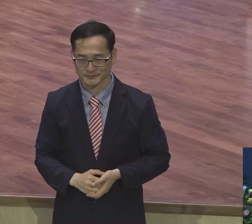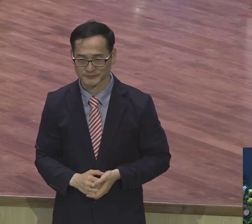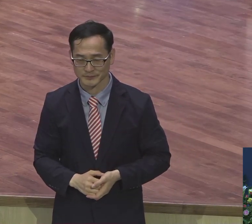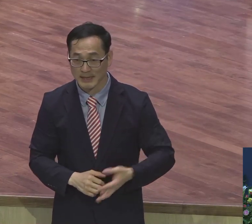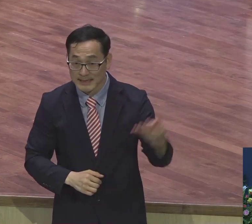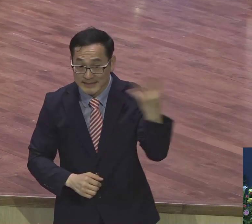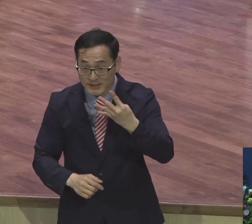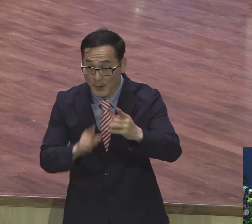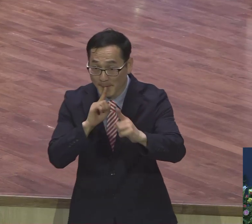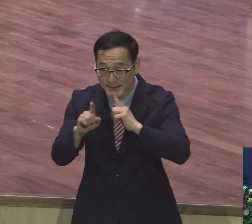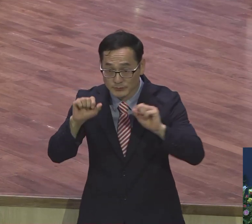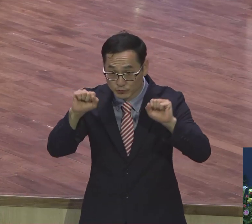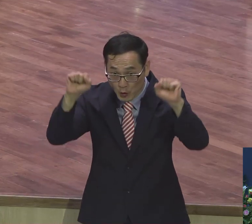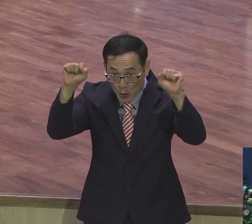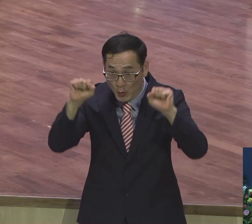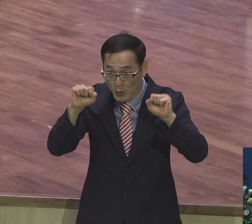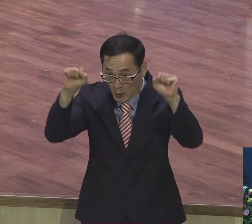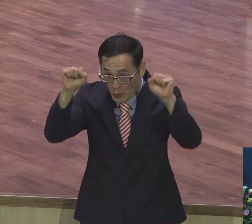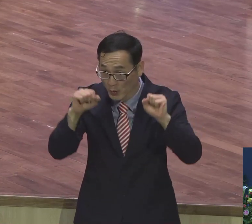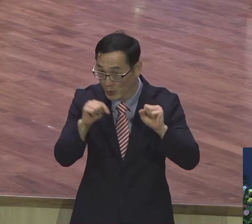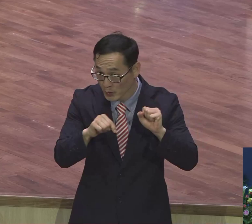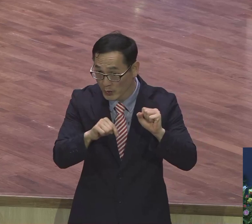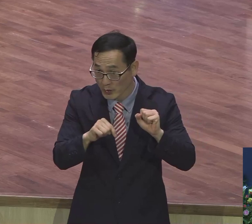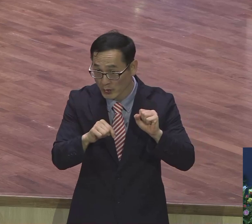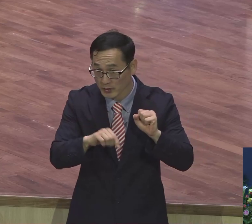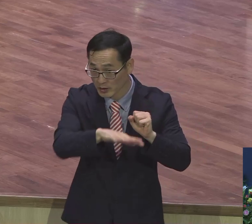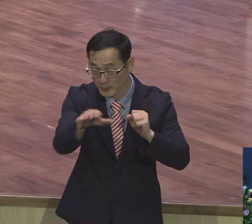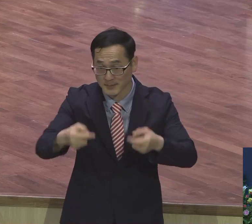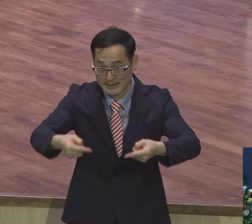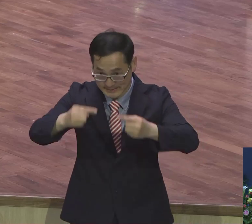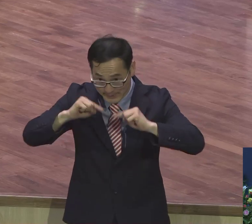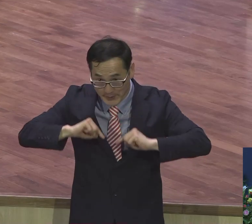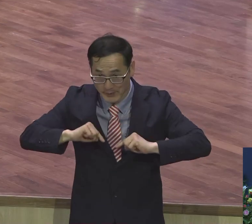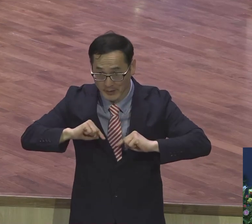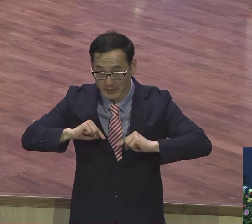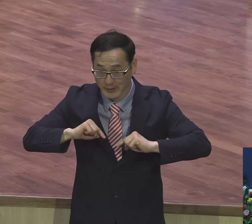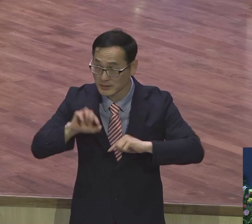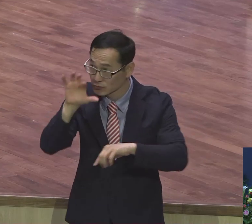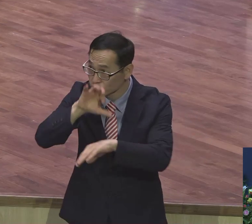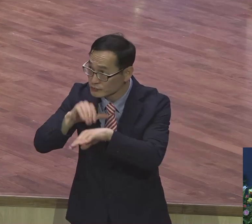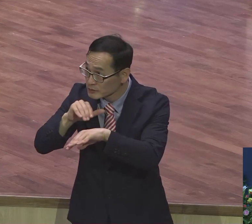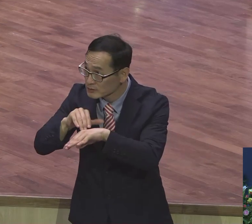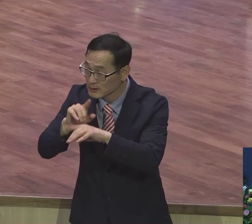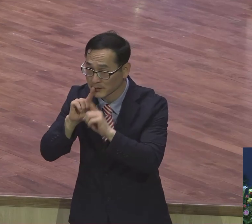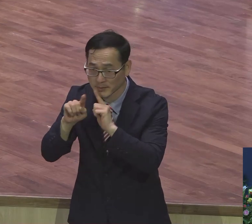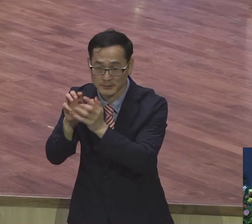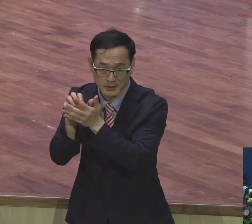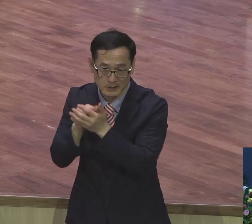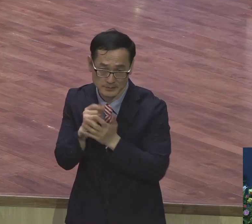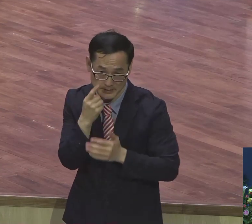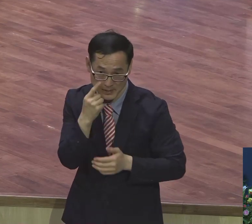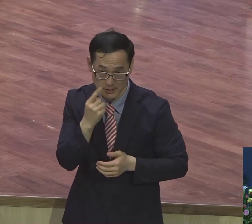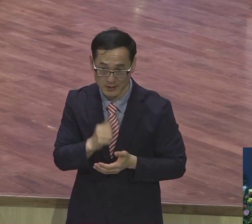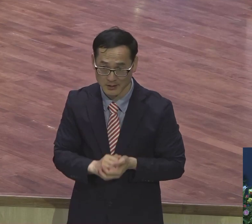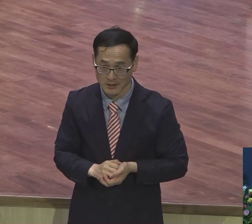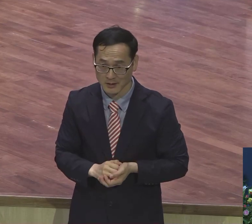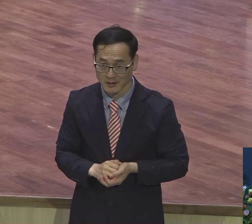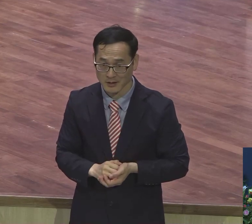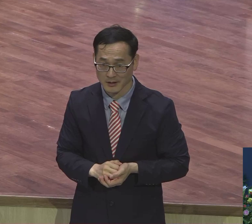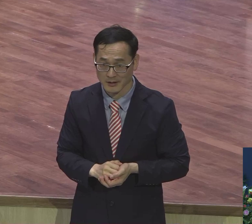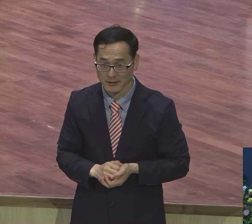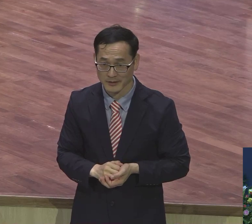이 4천말씀운동에 여러분들 한번 참여해 보시기 바랍니다. 그건 뭐 어렵습니까. 내가 받은 은혜 나누는데.